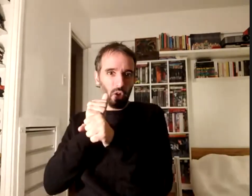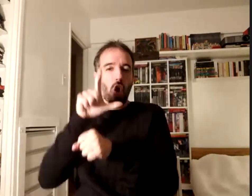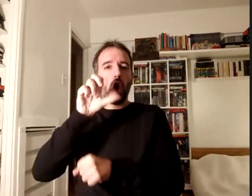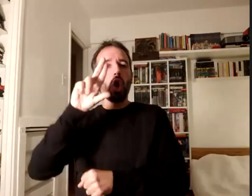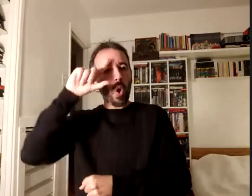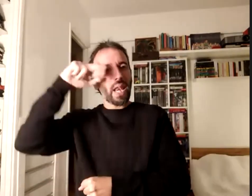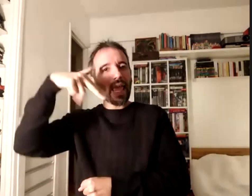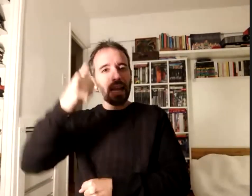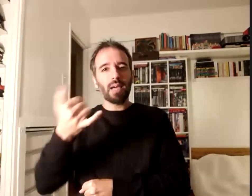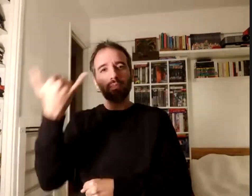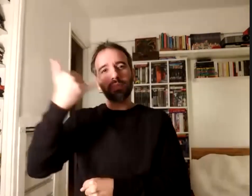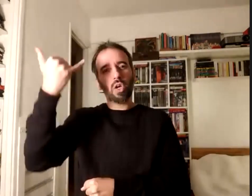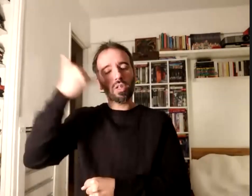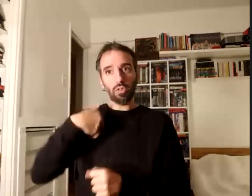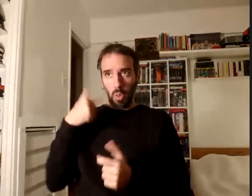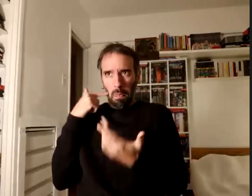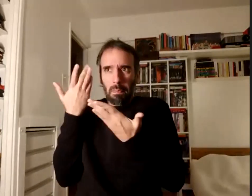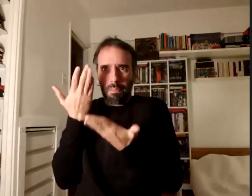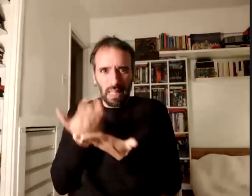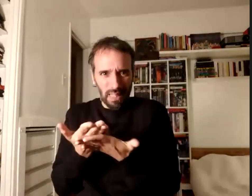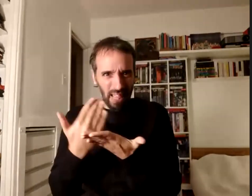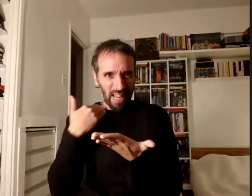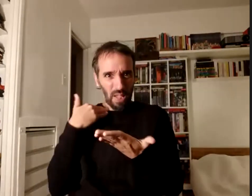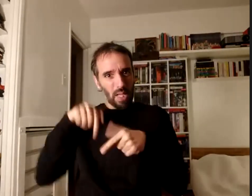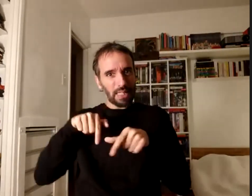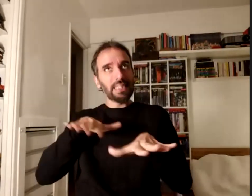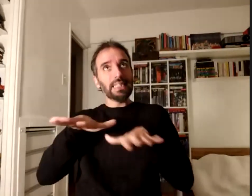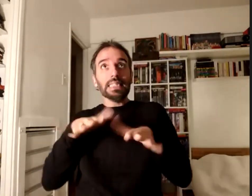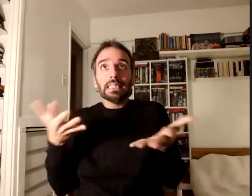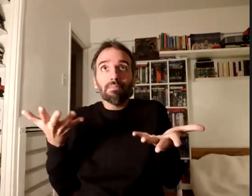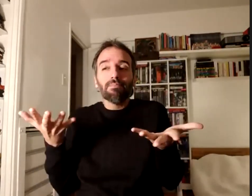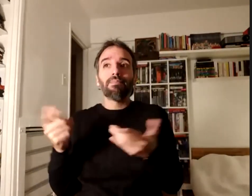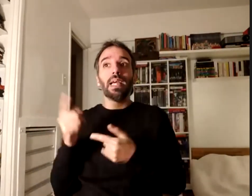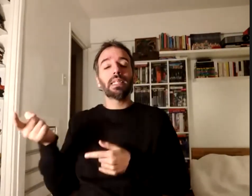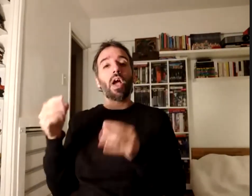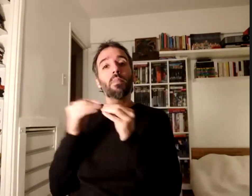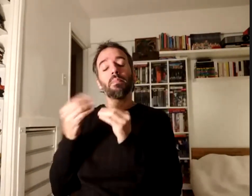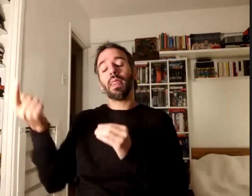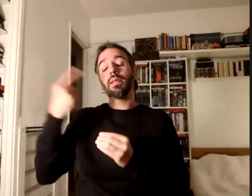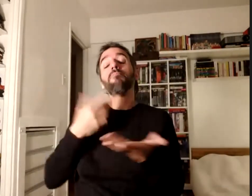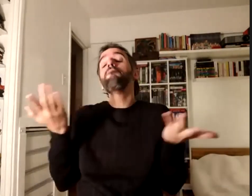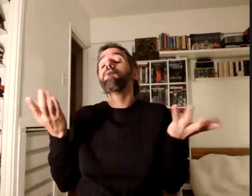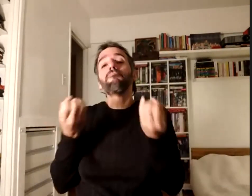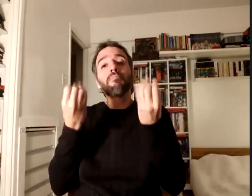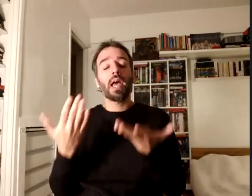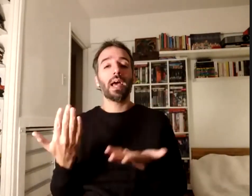presentando un libro en este contexto ella me decía mira los libros escribía en el chat los libros